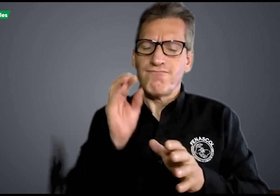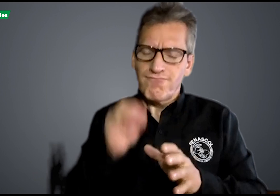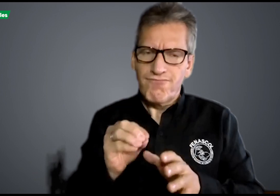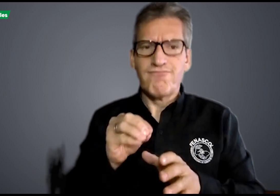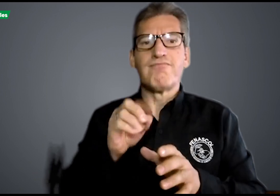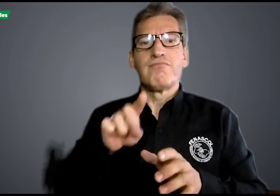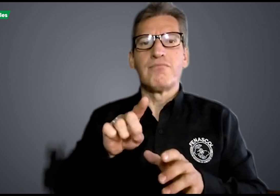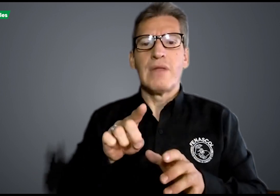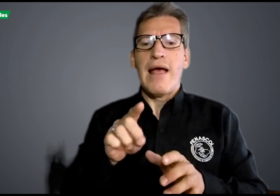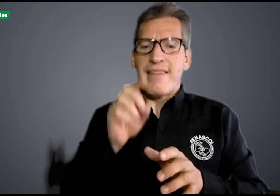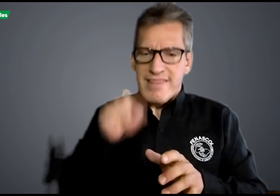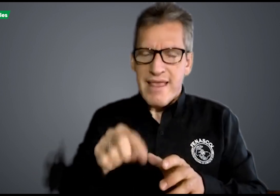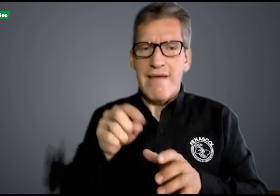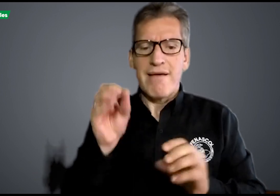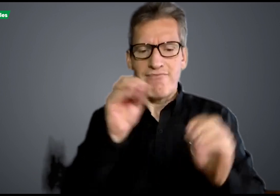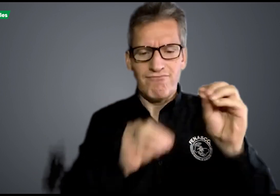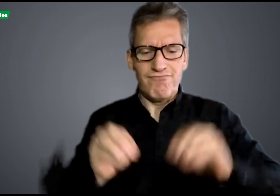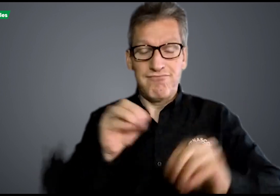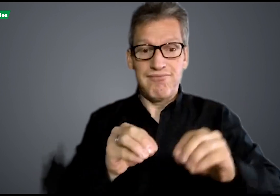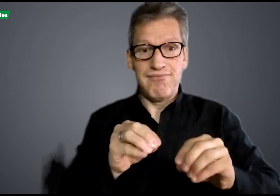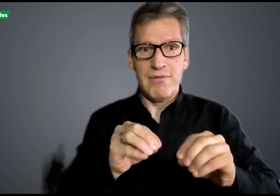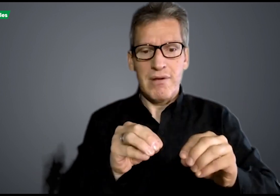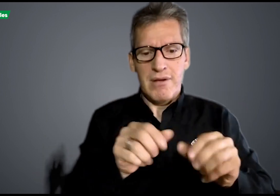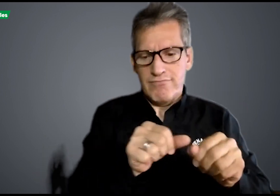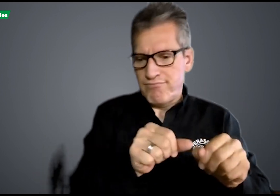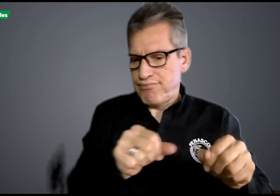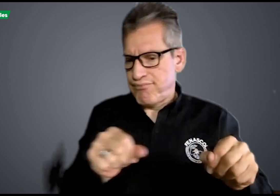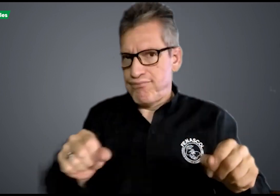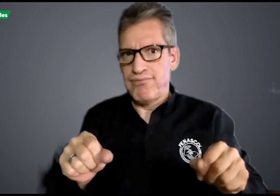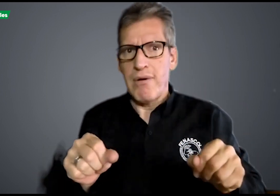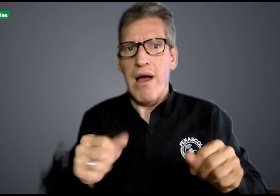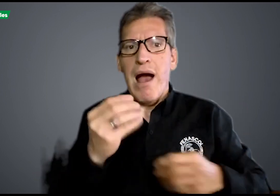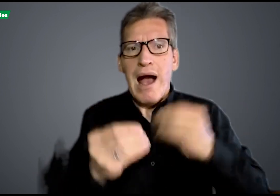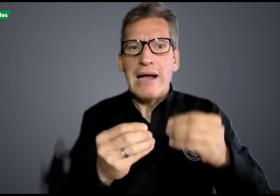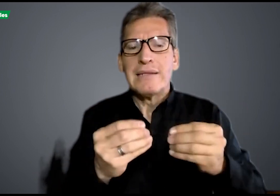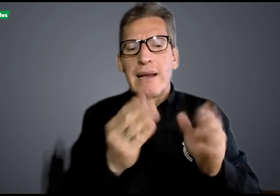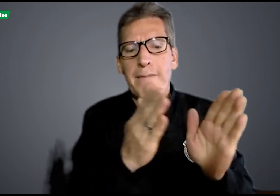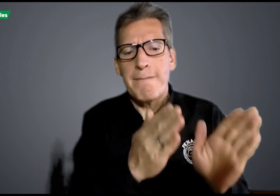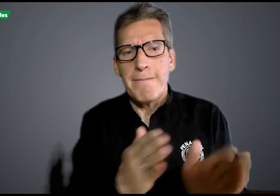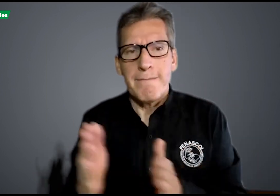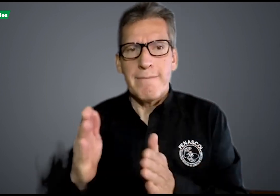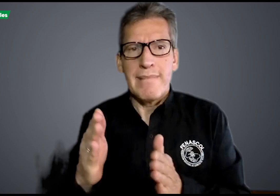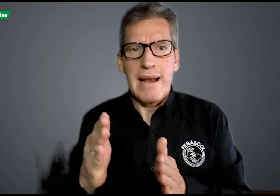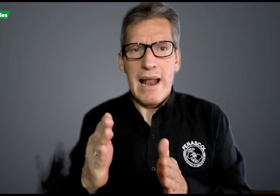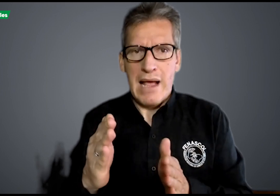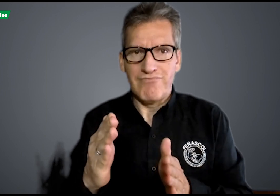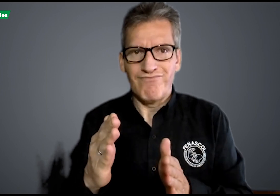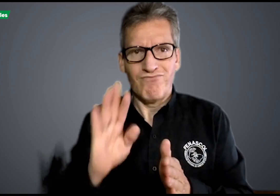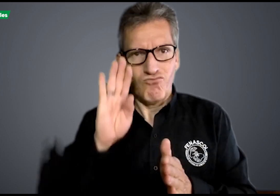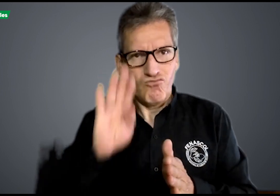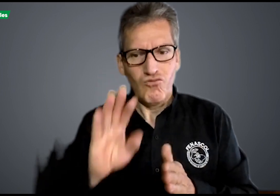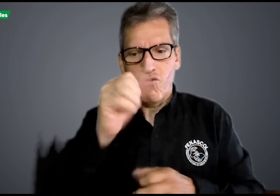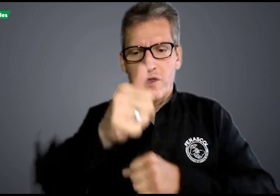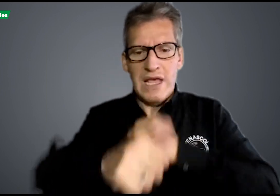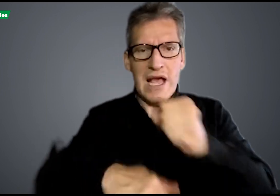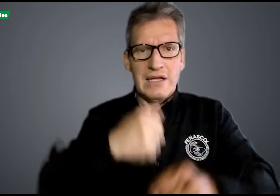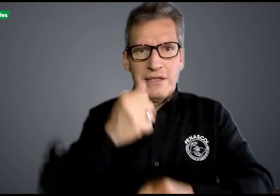Además, en este consejo se hace la planeación a 10